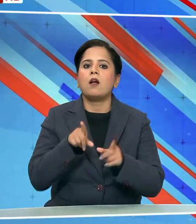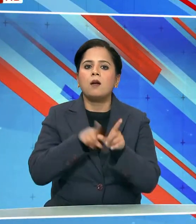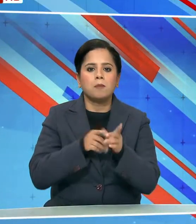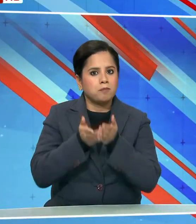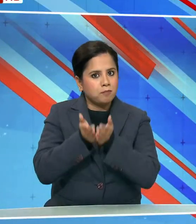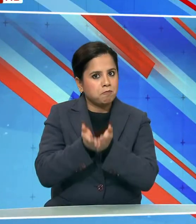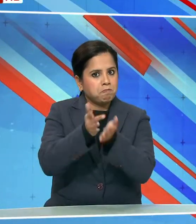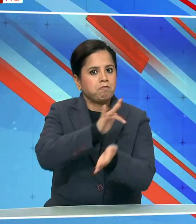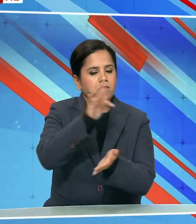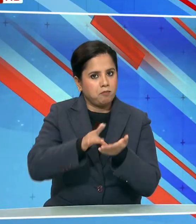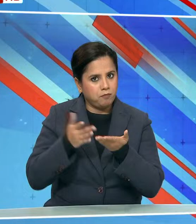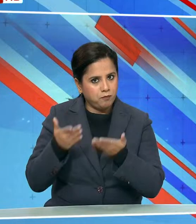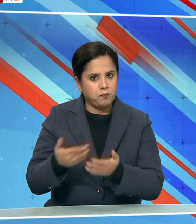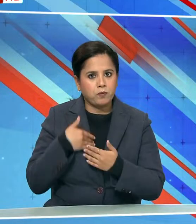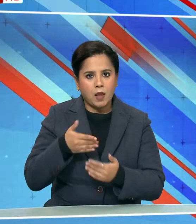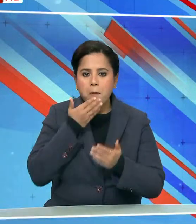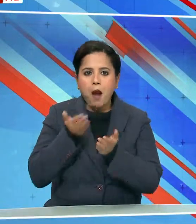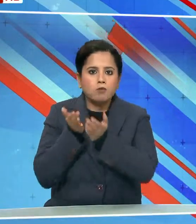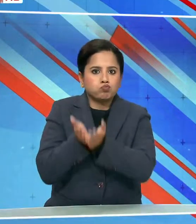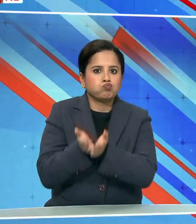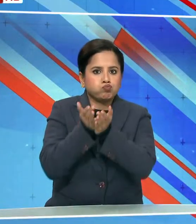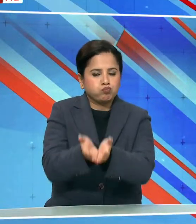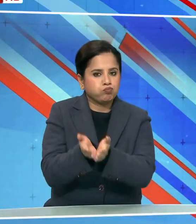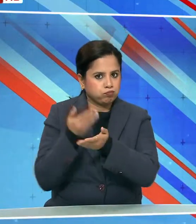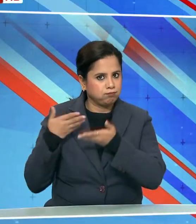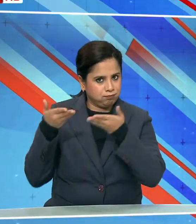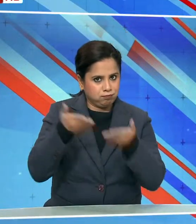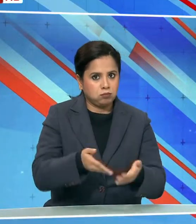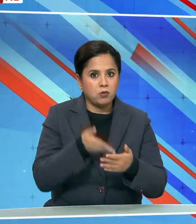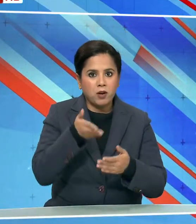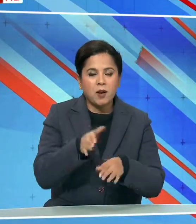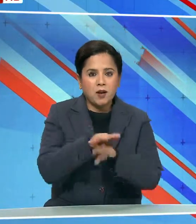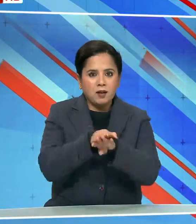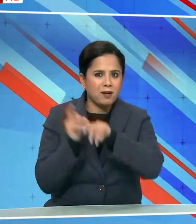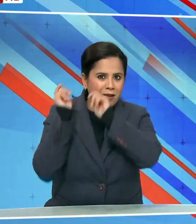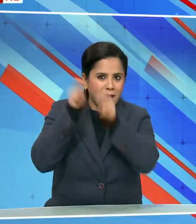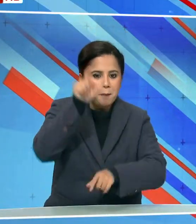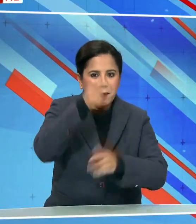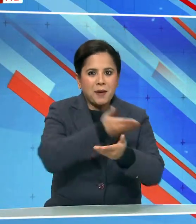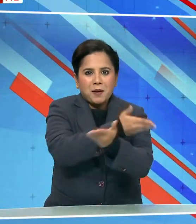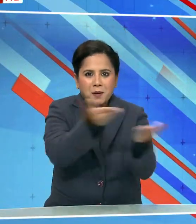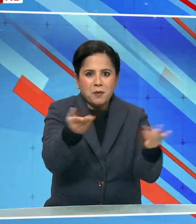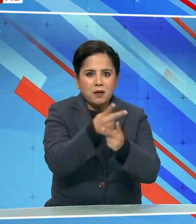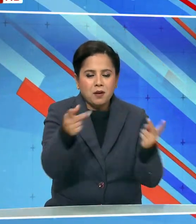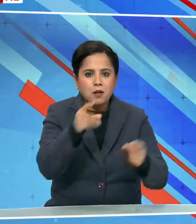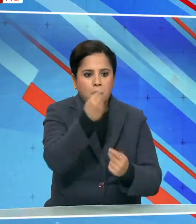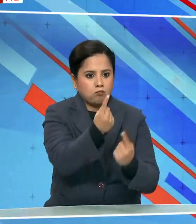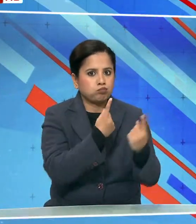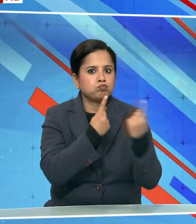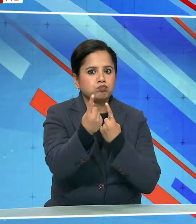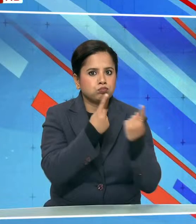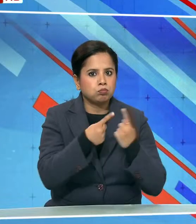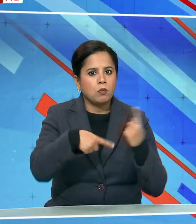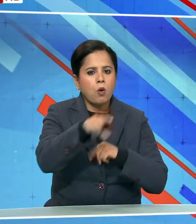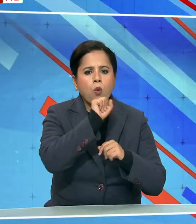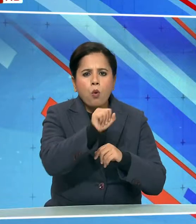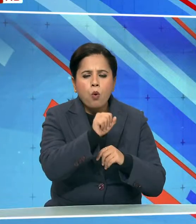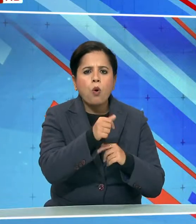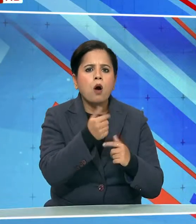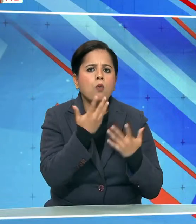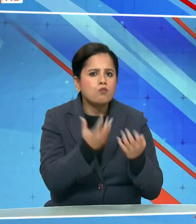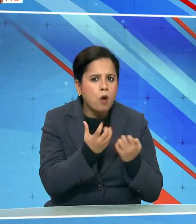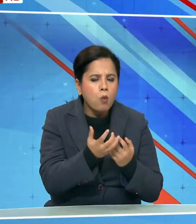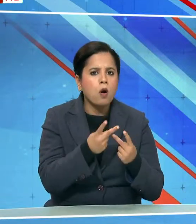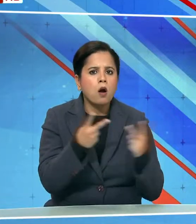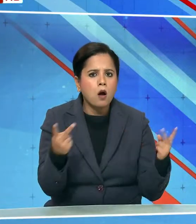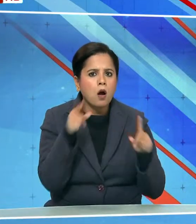बाइबोट इधर आए यहां के मच्वारे समाज के कुछ आगेवानों ने मिलकर हमें यहां की जरुरतों के